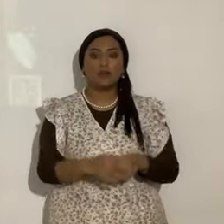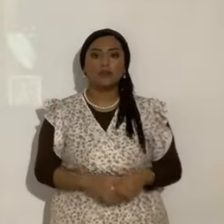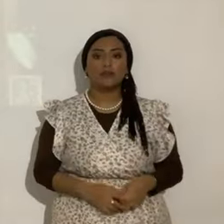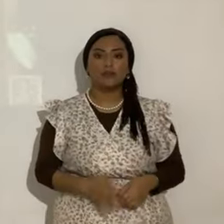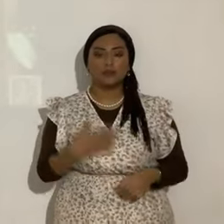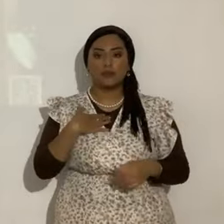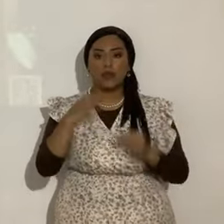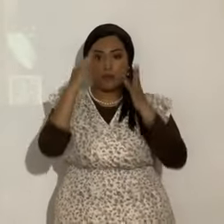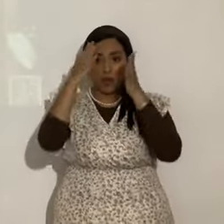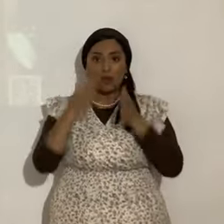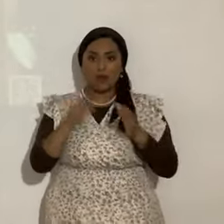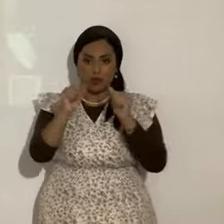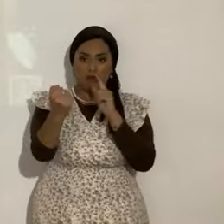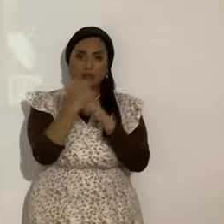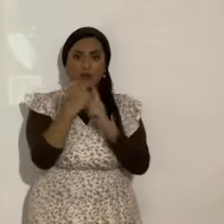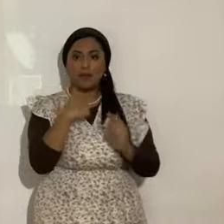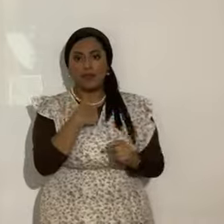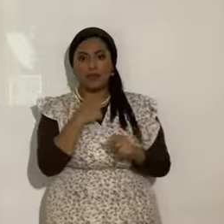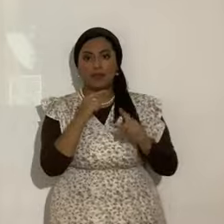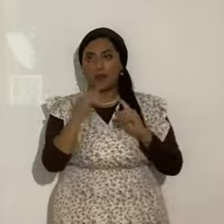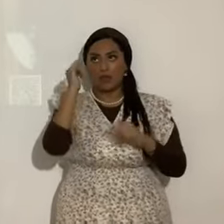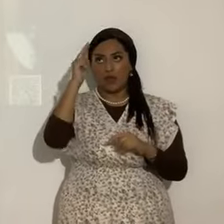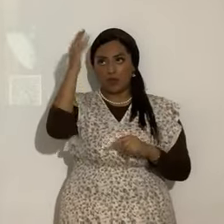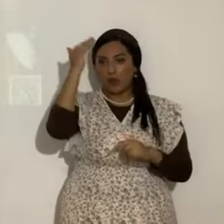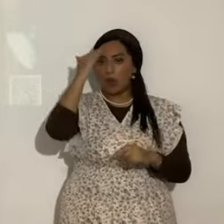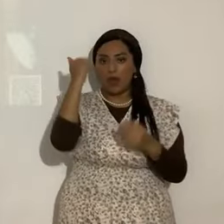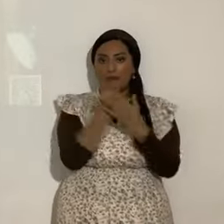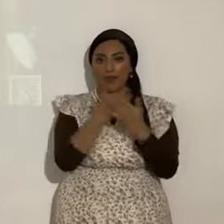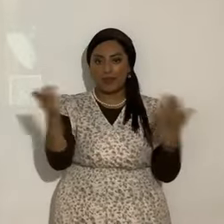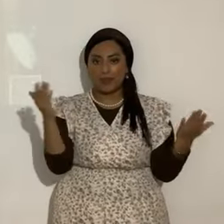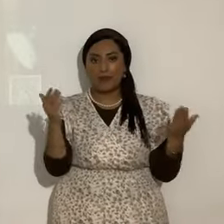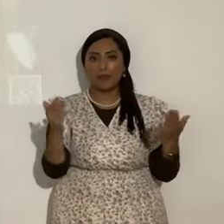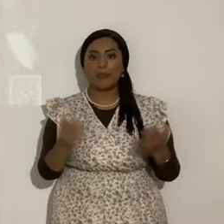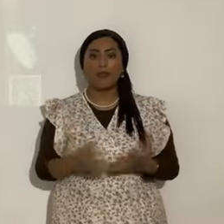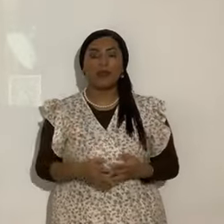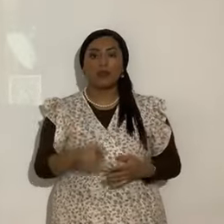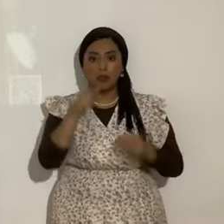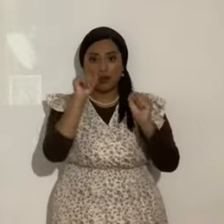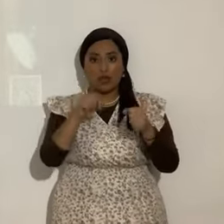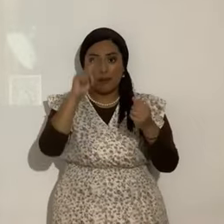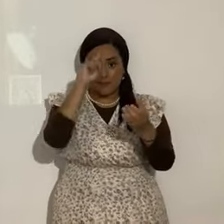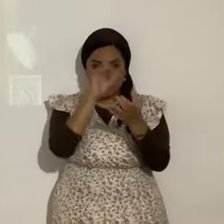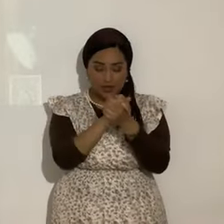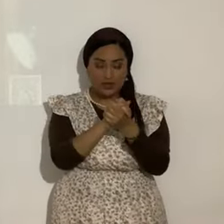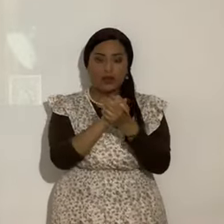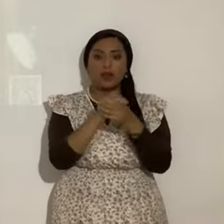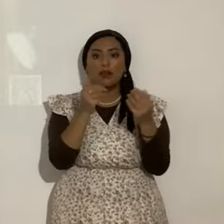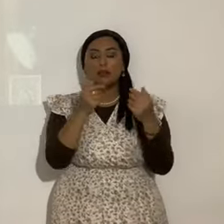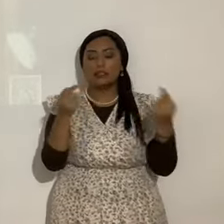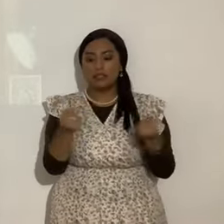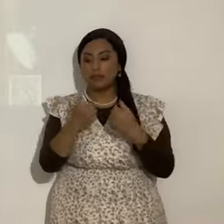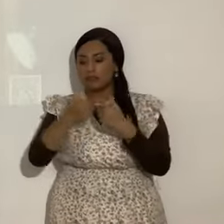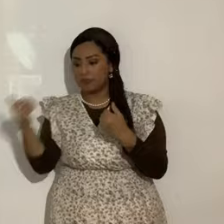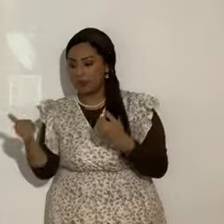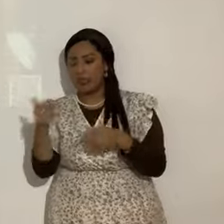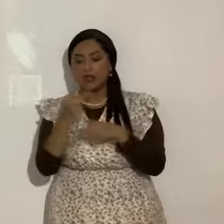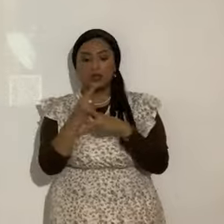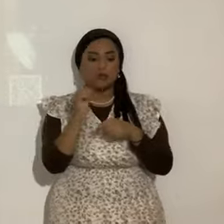Yo soy humano. Y no puedes engañar. Pero el Eugín no. Entonces puedes creer en el mensaje de arrepentimiento. De apartarse de los pecados. De guardar el Shabat. Entrar a todos los